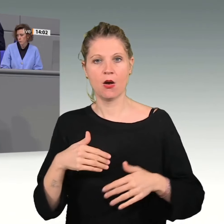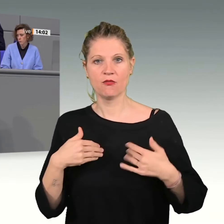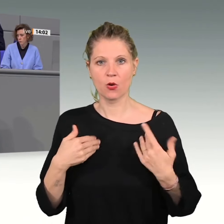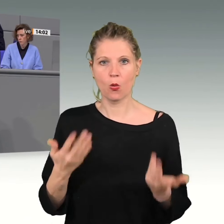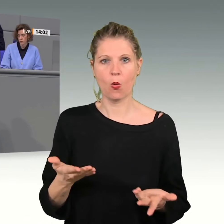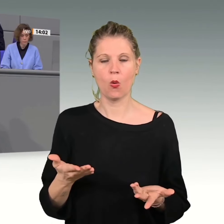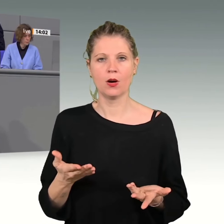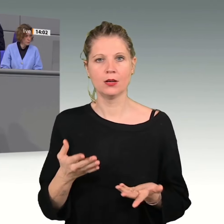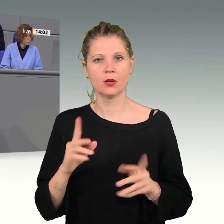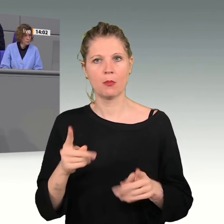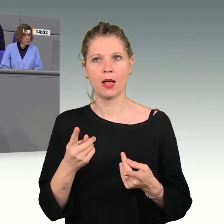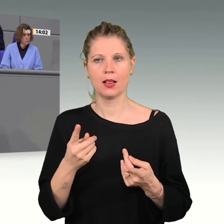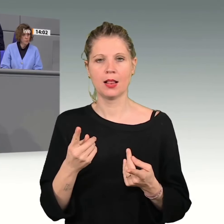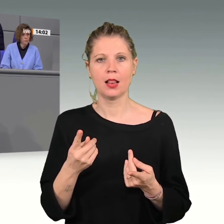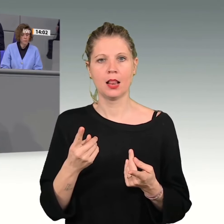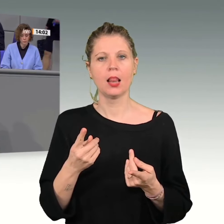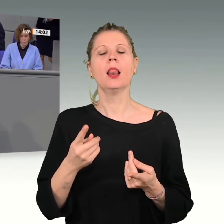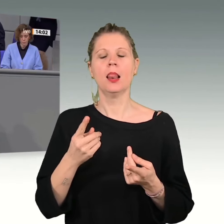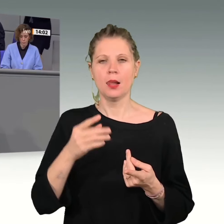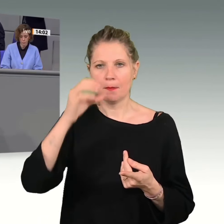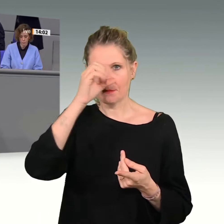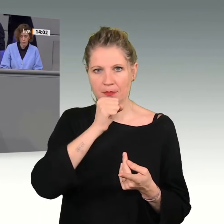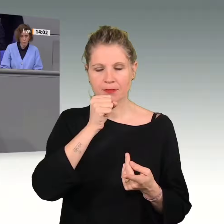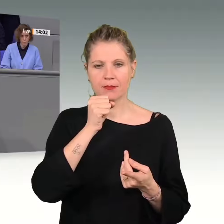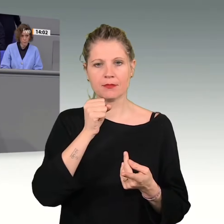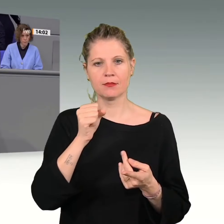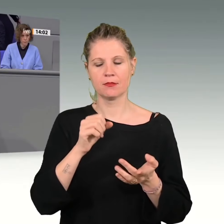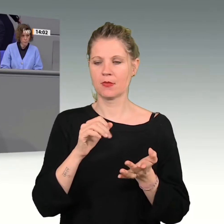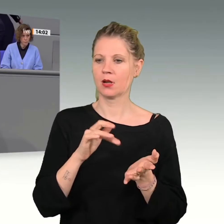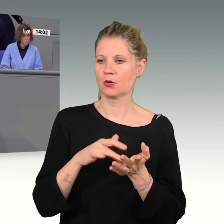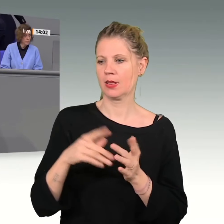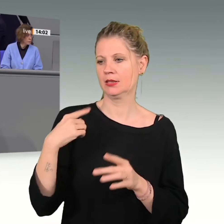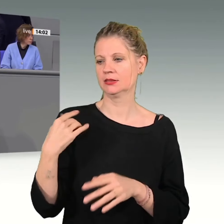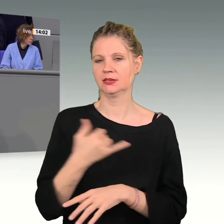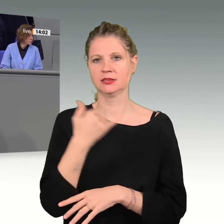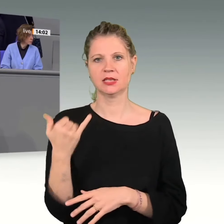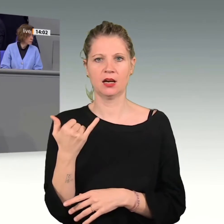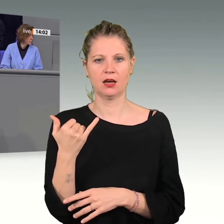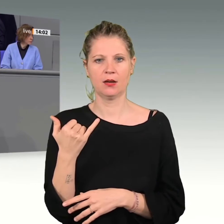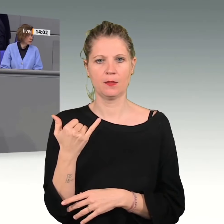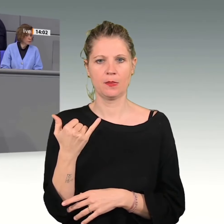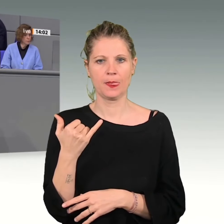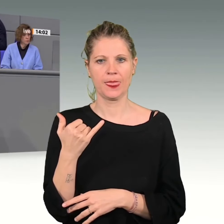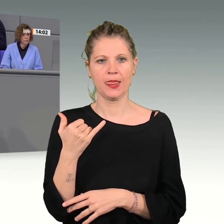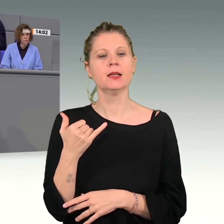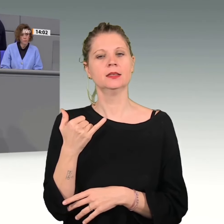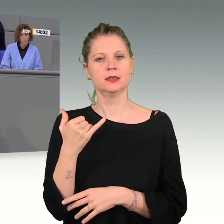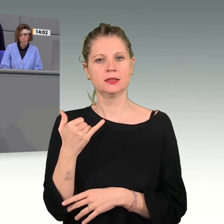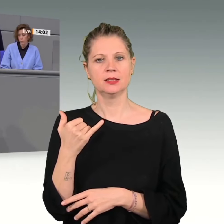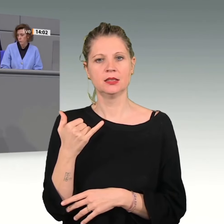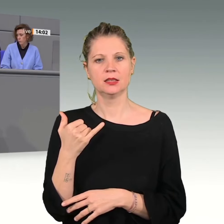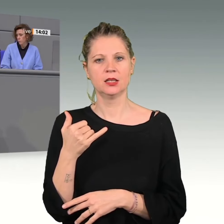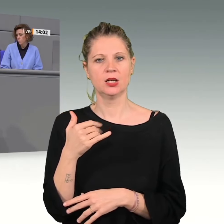zumindest eine Erkenntnis gereift ist. Denn im vergangenen Jahr, wenn wir wirtschaftswissenschaftliche